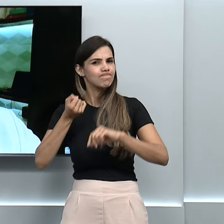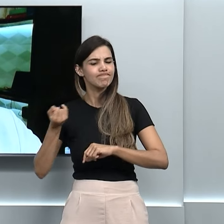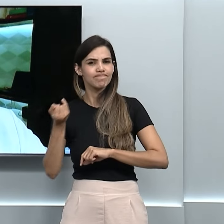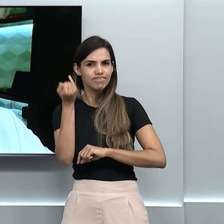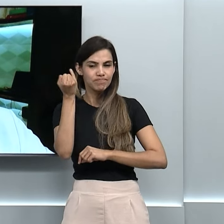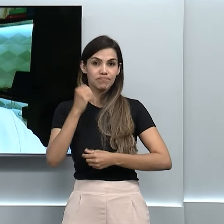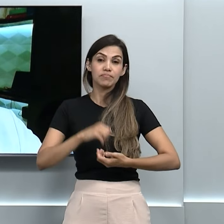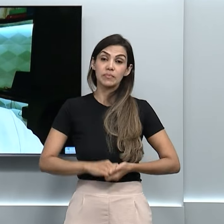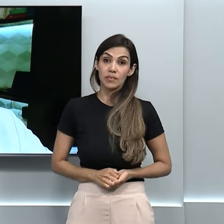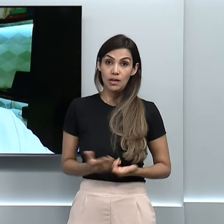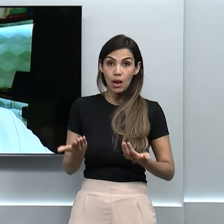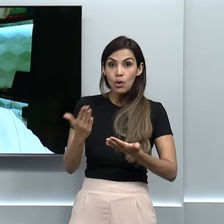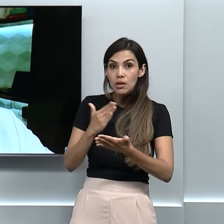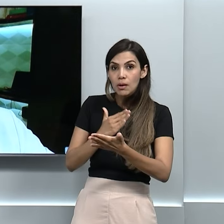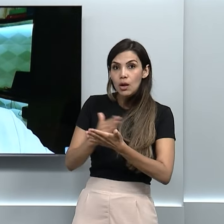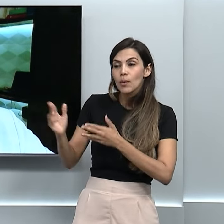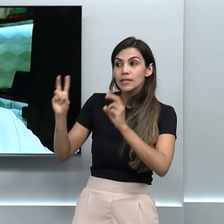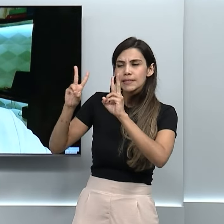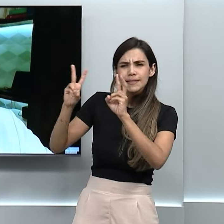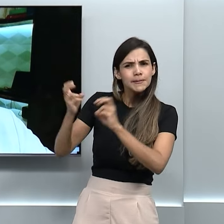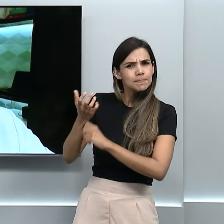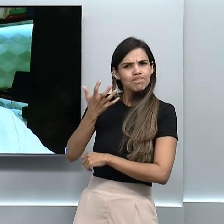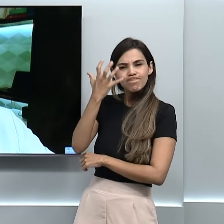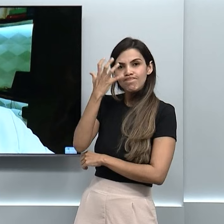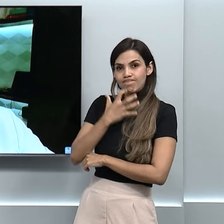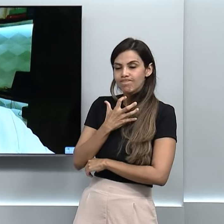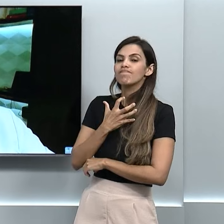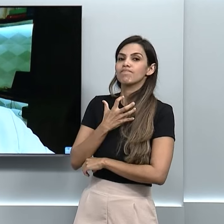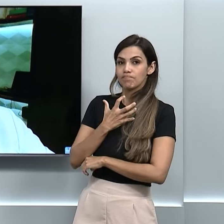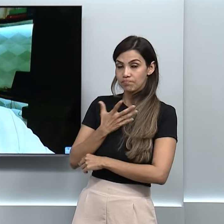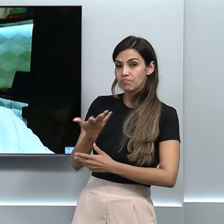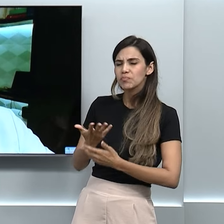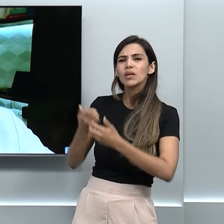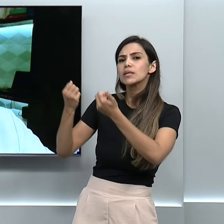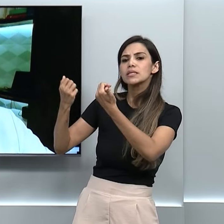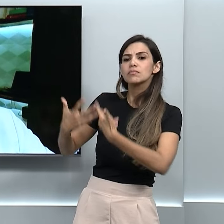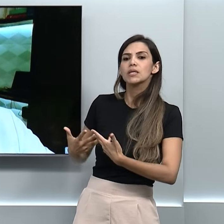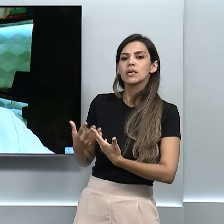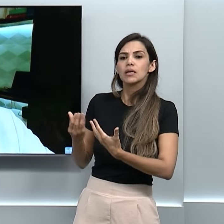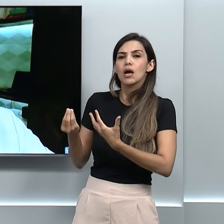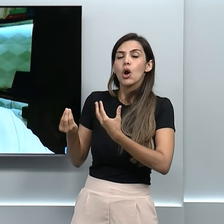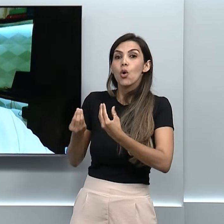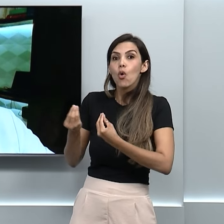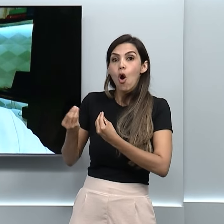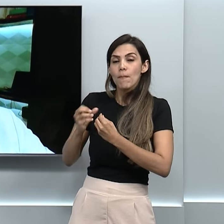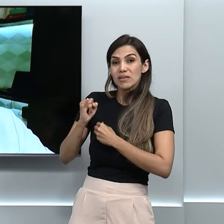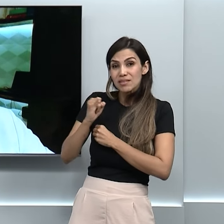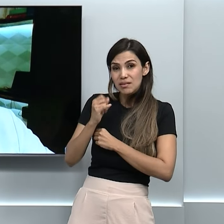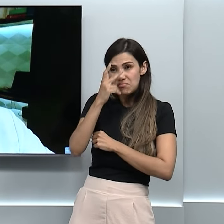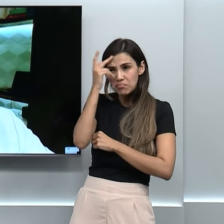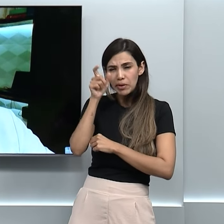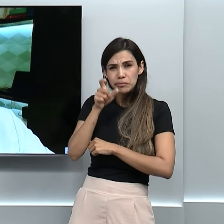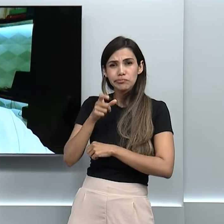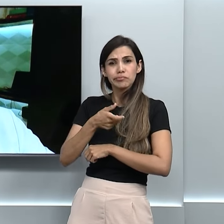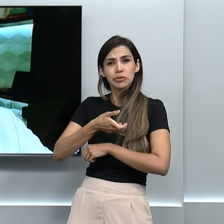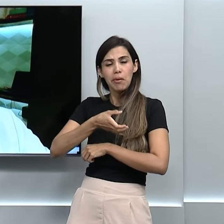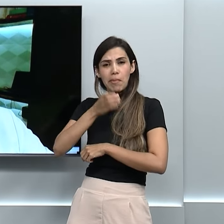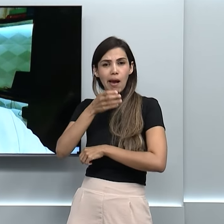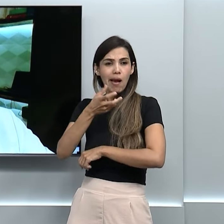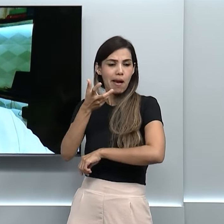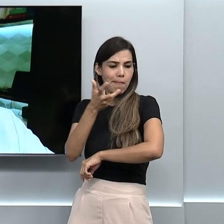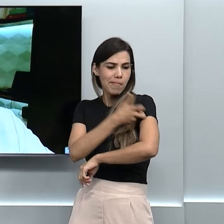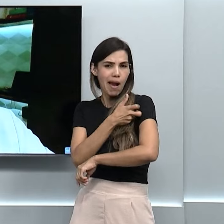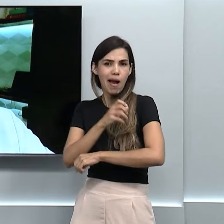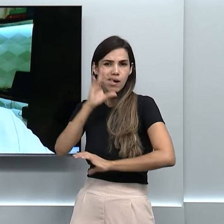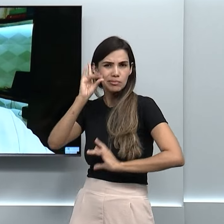Bom, doutor, pra gente começar falando desse assunto tão sério, né, explica pra gente o que que o uso dessas substâncias, que muita gente